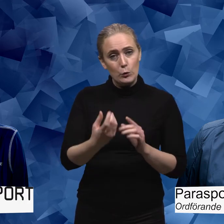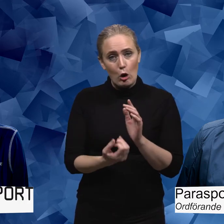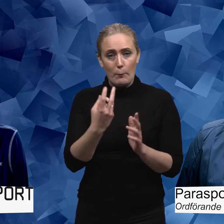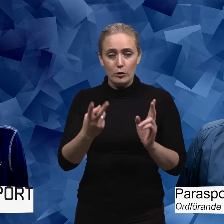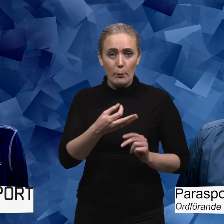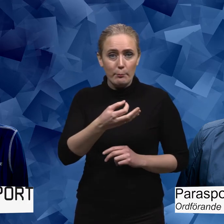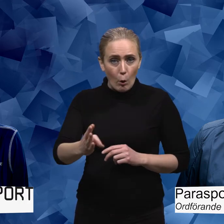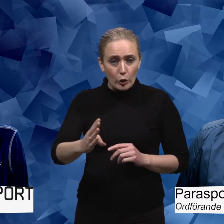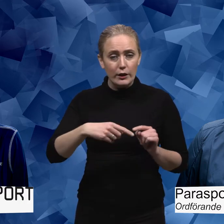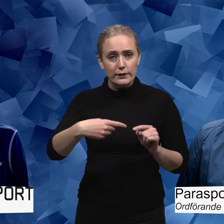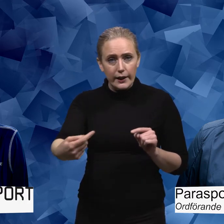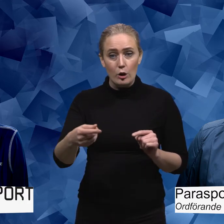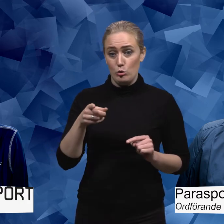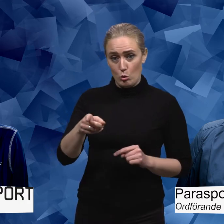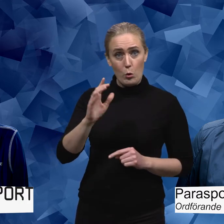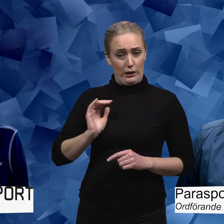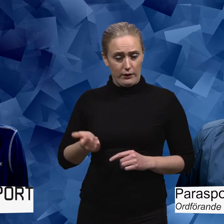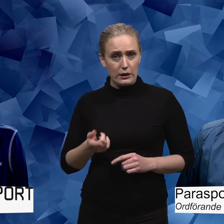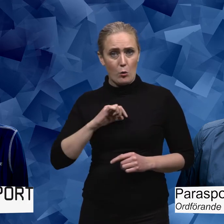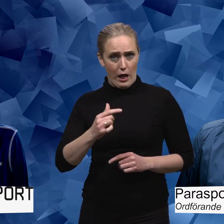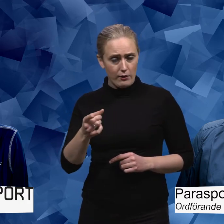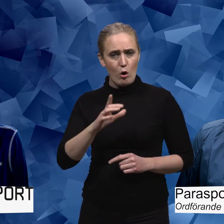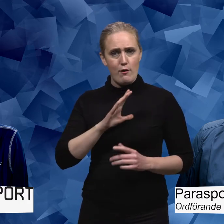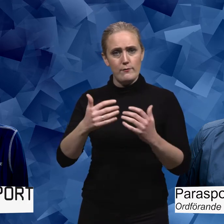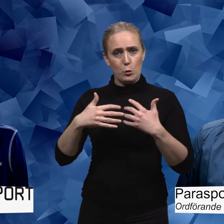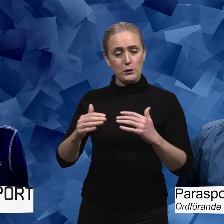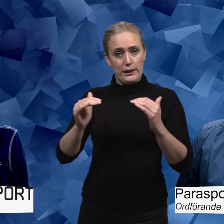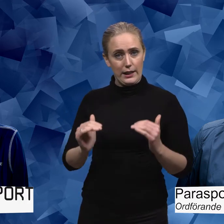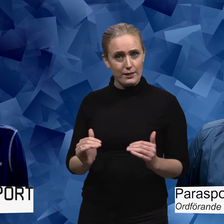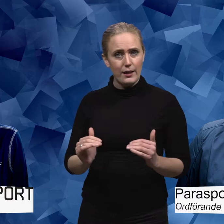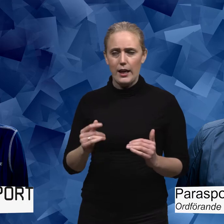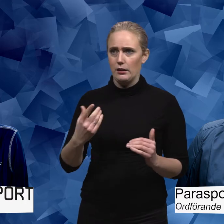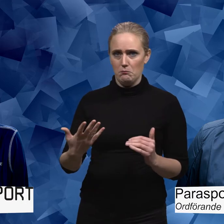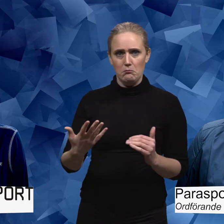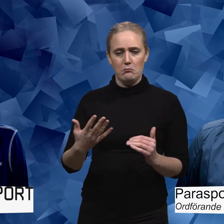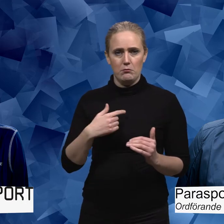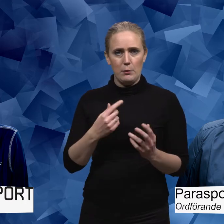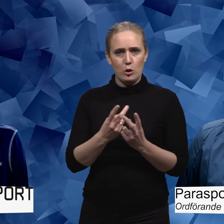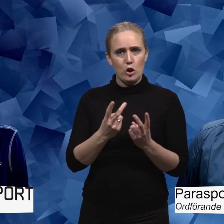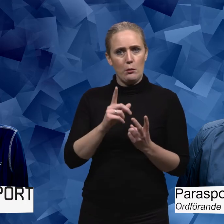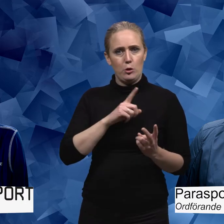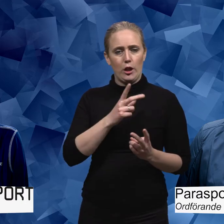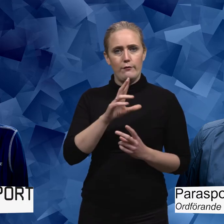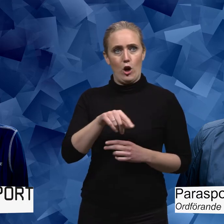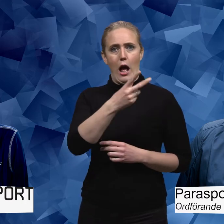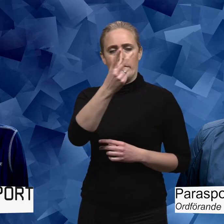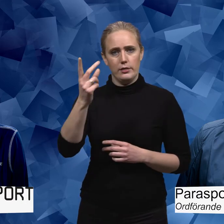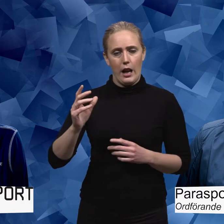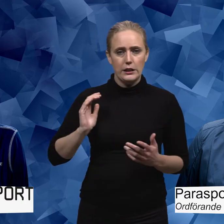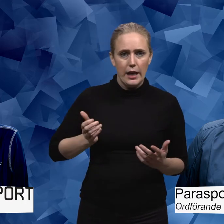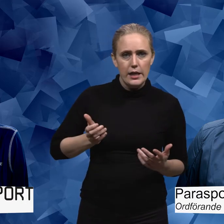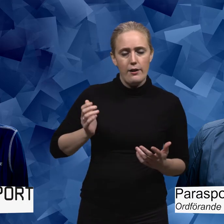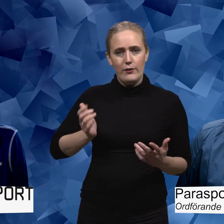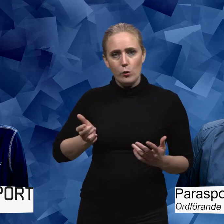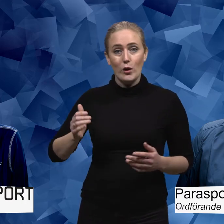den här serien. Du är också en kvinna med en funktionsnedsättning och har ju en enorm betydelse för många andra